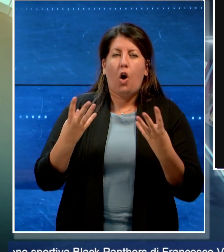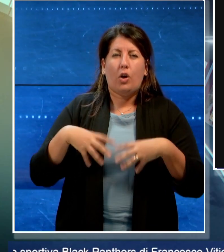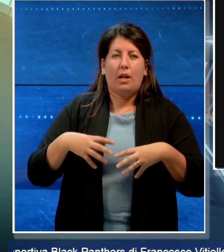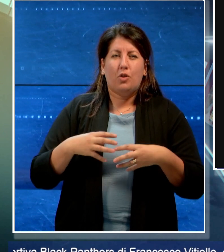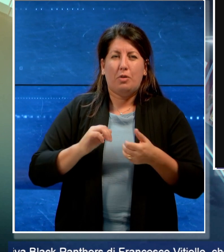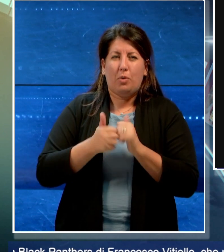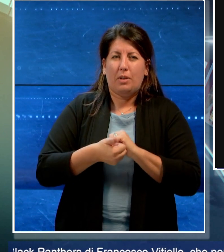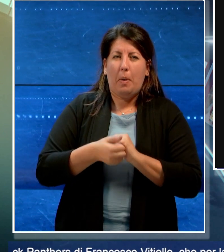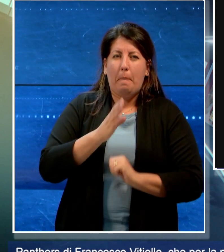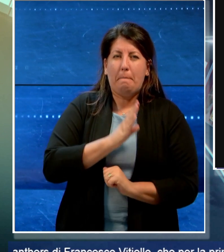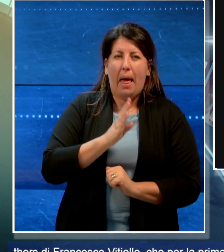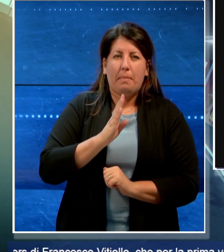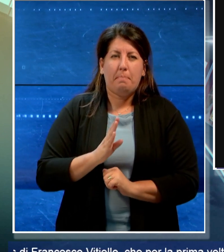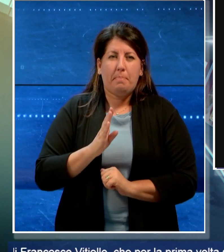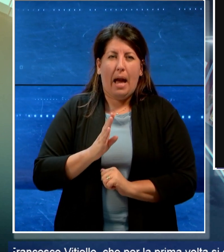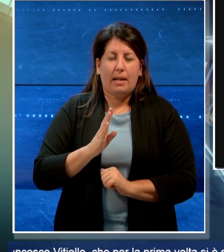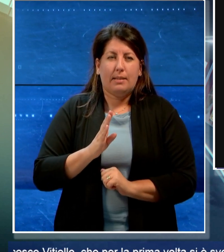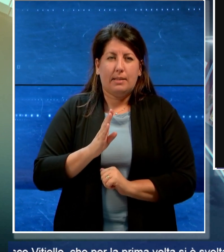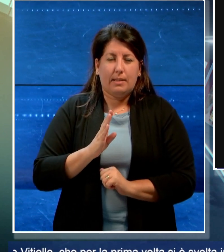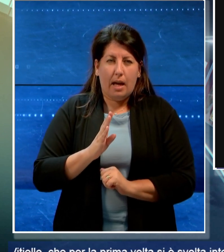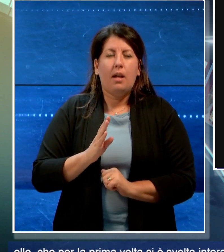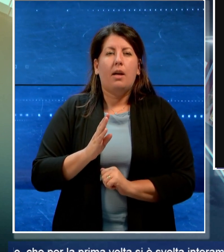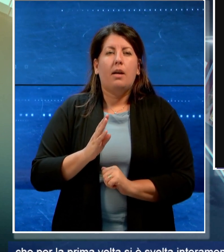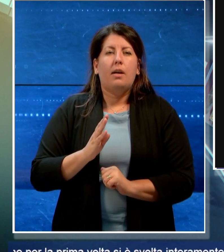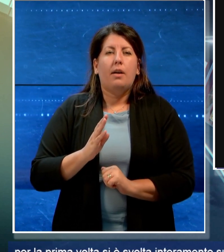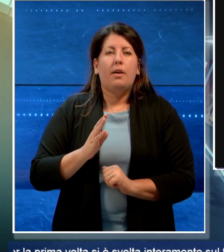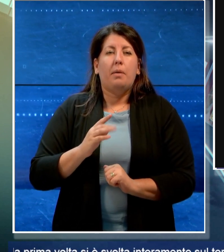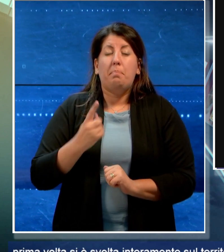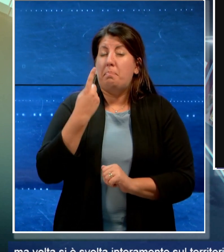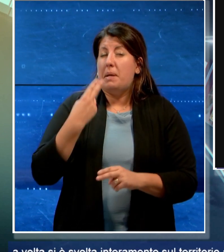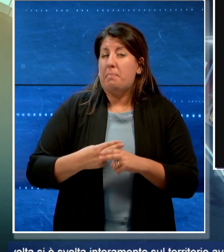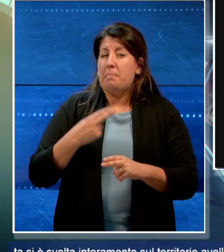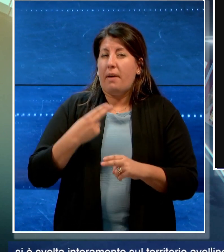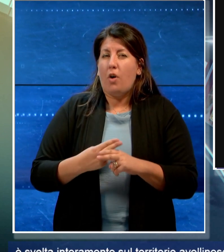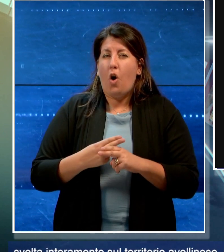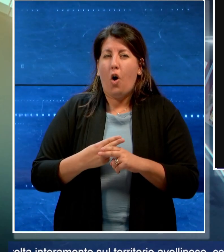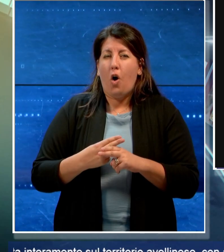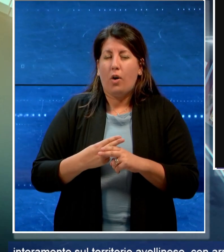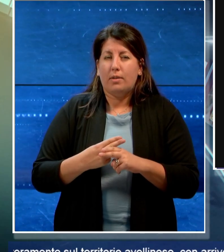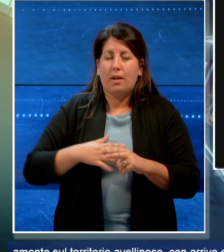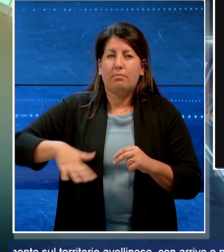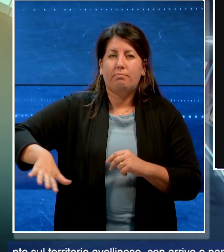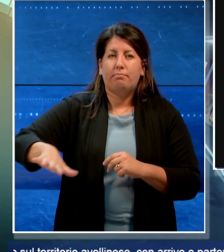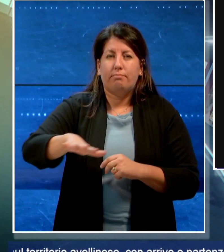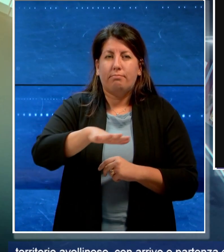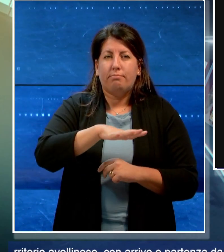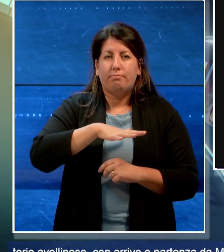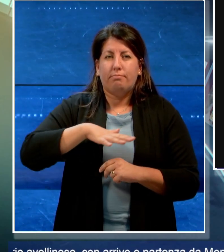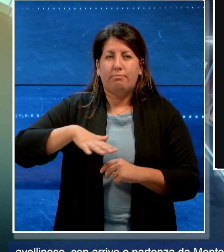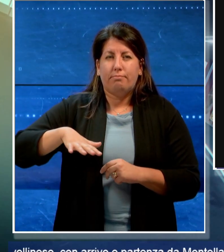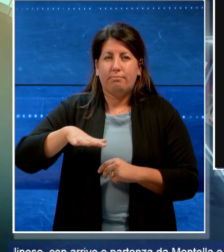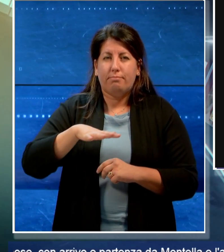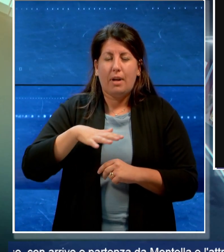di Francesco Vitiello per la prima volta si è svolta interamente sul territorio di